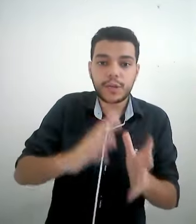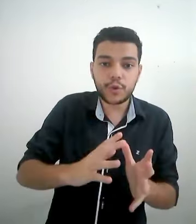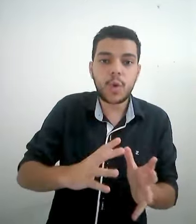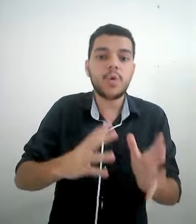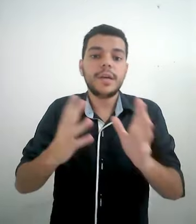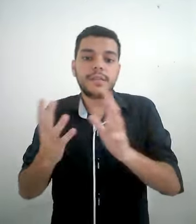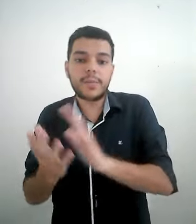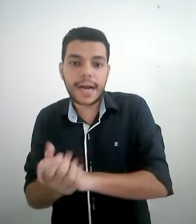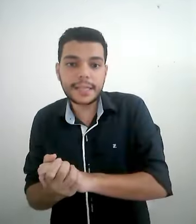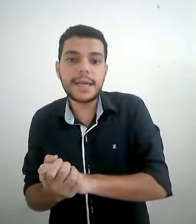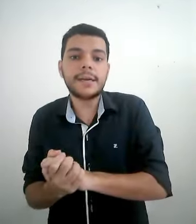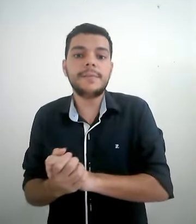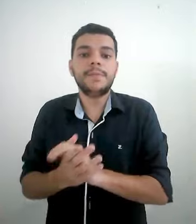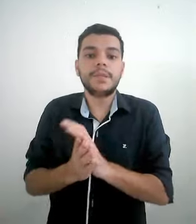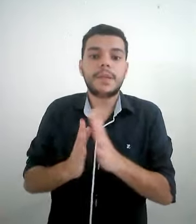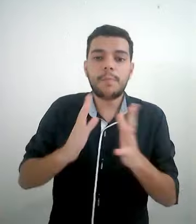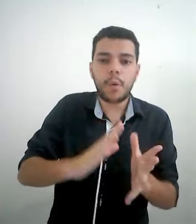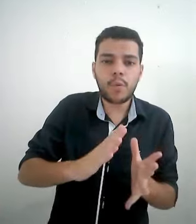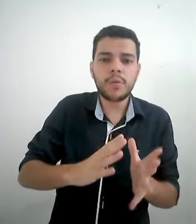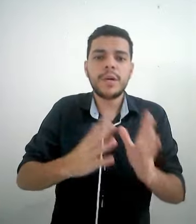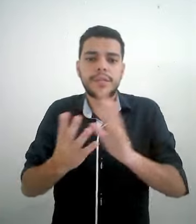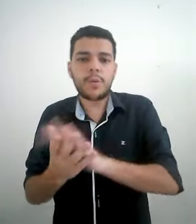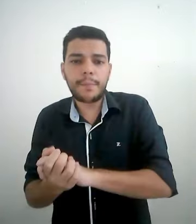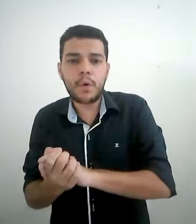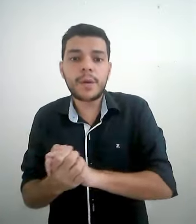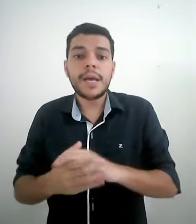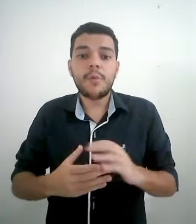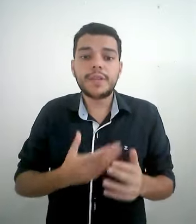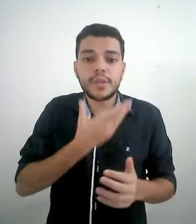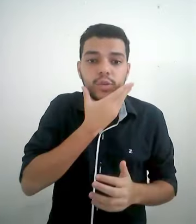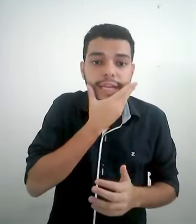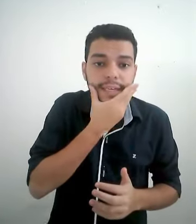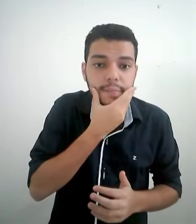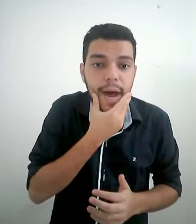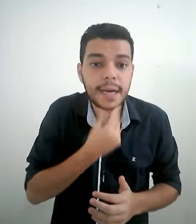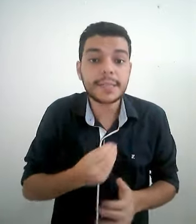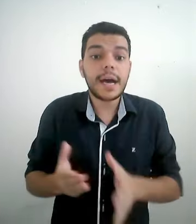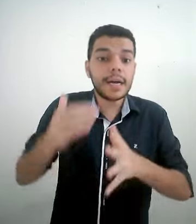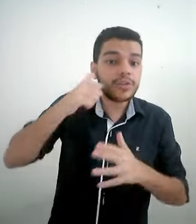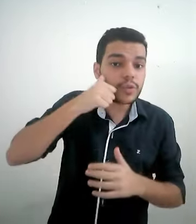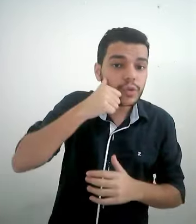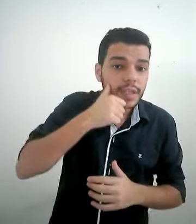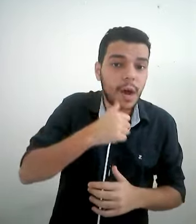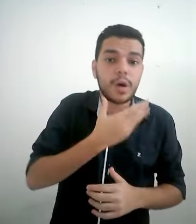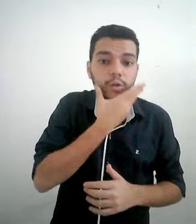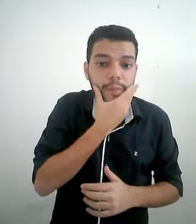cachorro, se é uma cadela, se é um pombo, se é uma pomba, eu preciso usar essas marcas antes do sinal, do